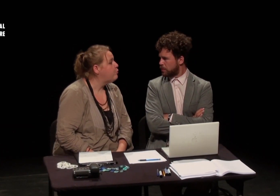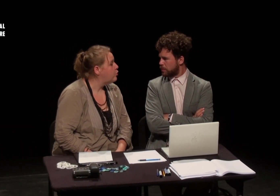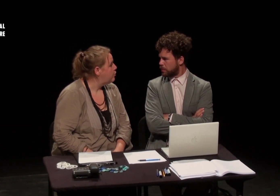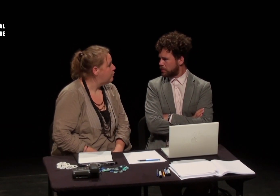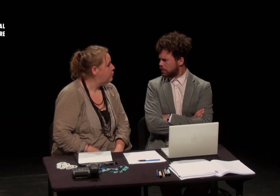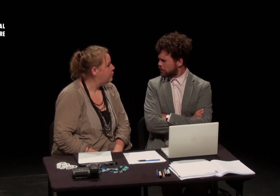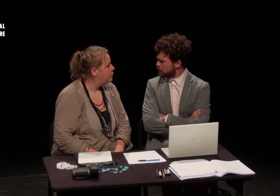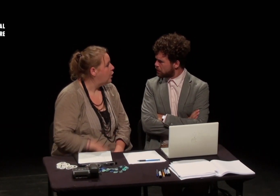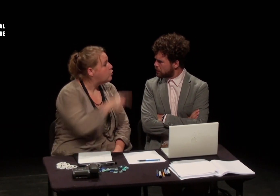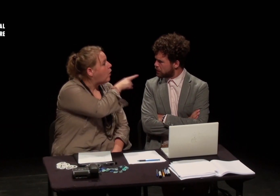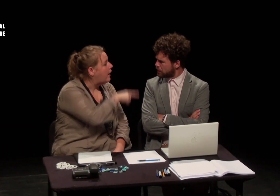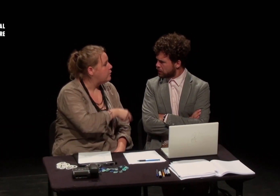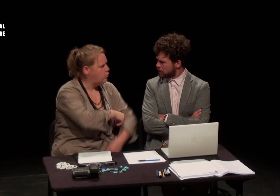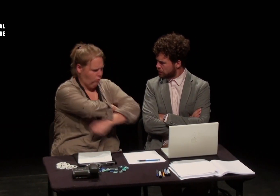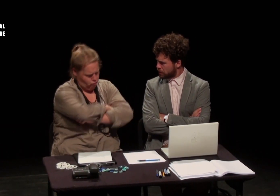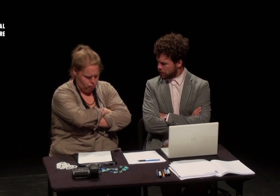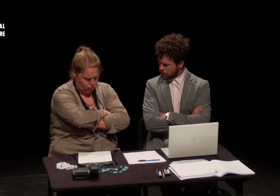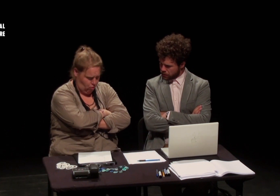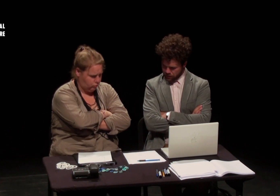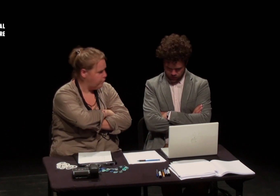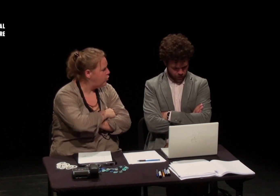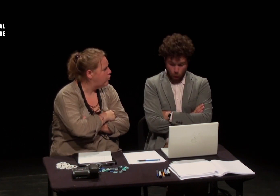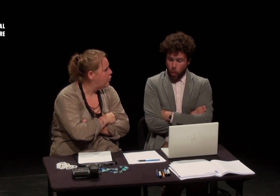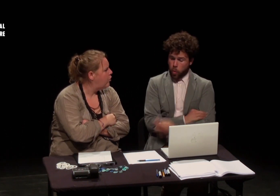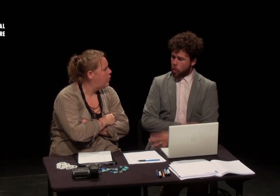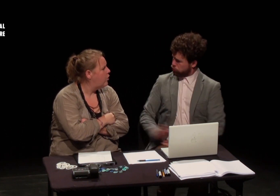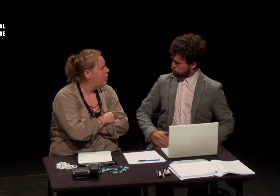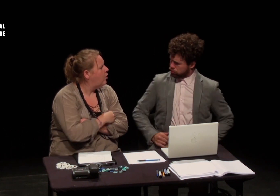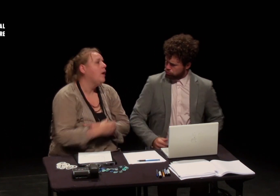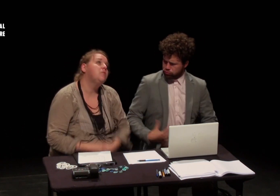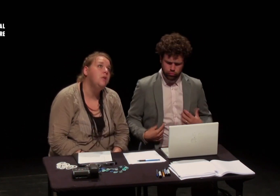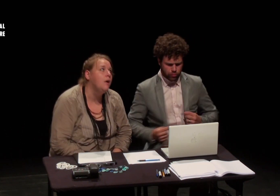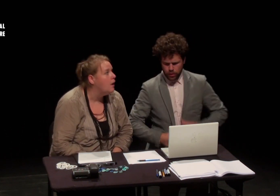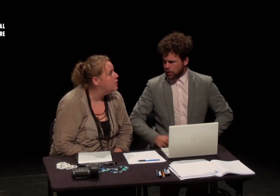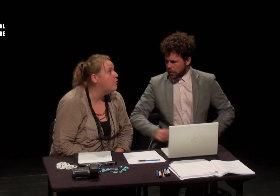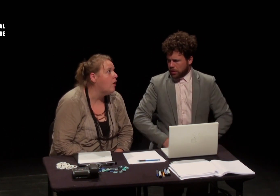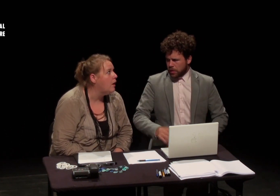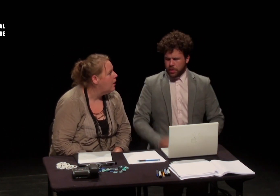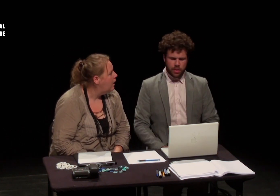boudes ! Toi ! Tu boudes ! Oh bah si ! Je le vois !